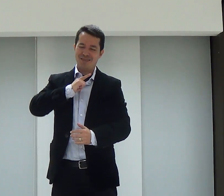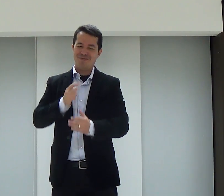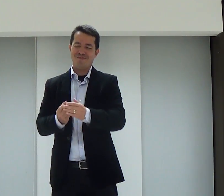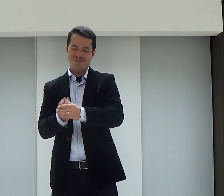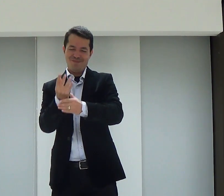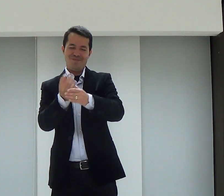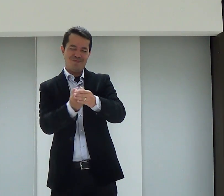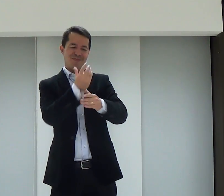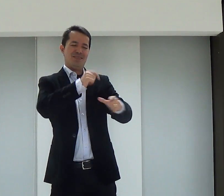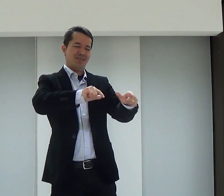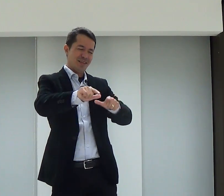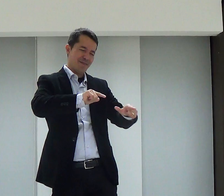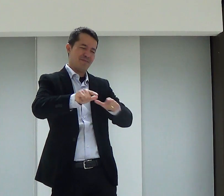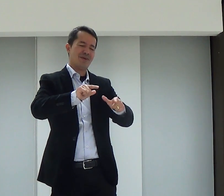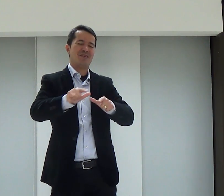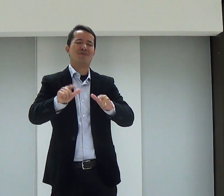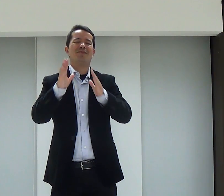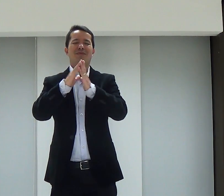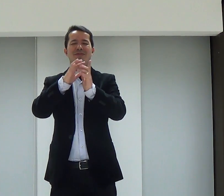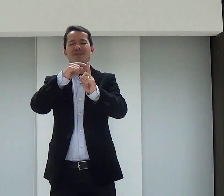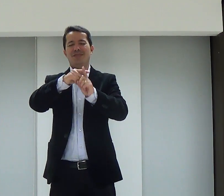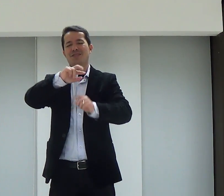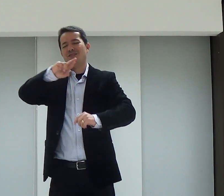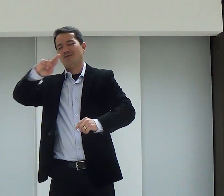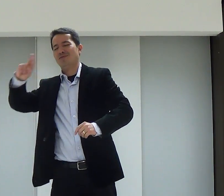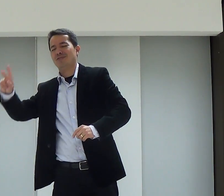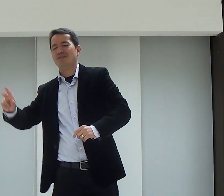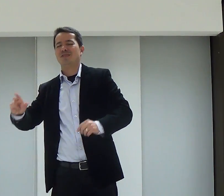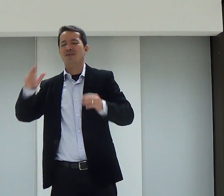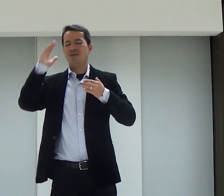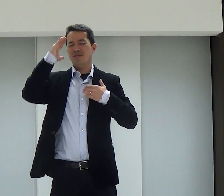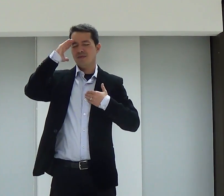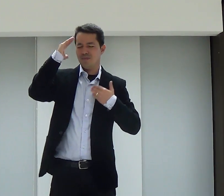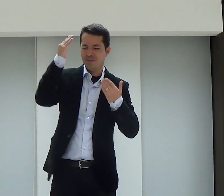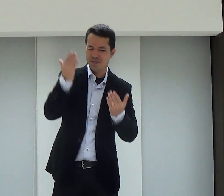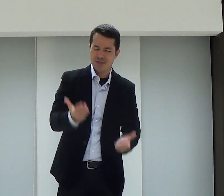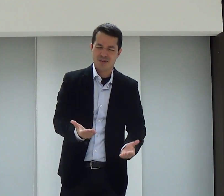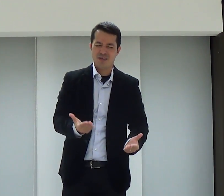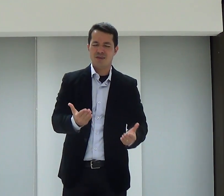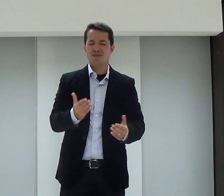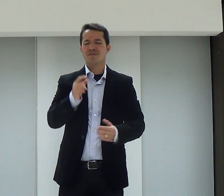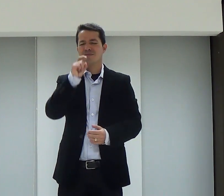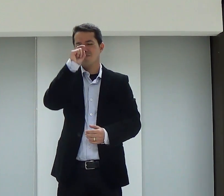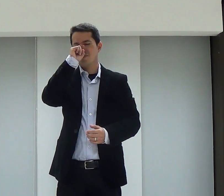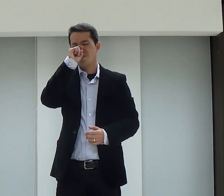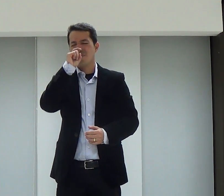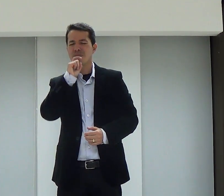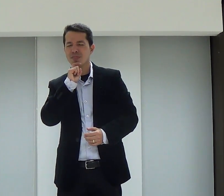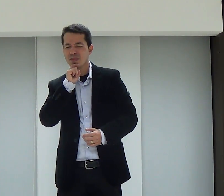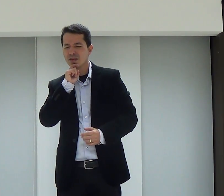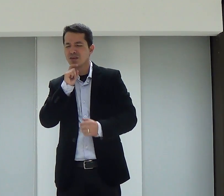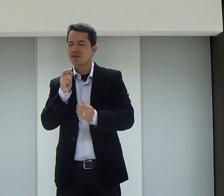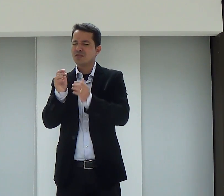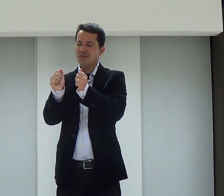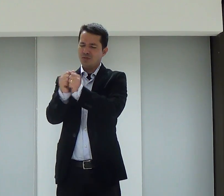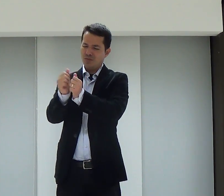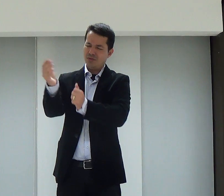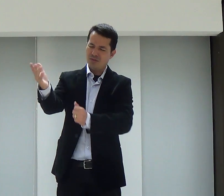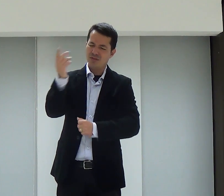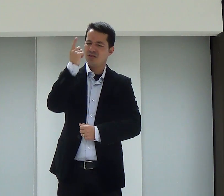E hoje, os filhos têm os seus ministérios, têm os seus trabalhos em tantas igrejas diferentes. obrigada pela vida pela pela vida do